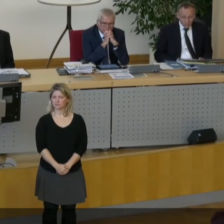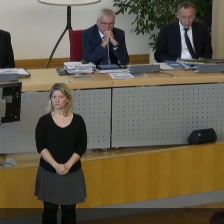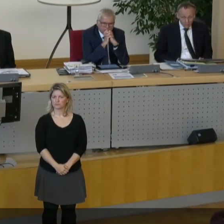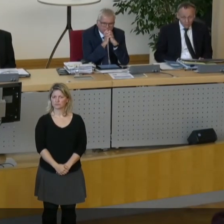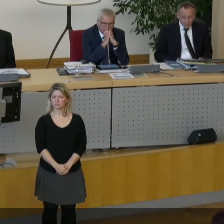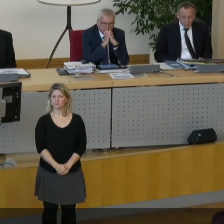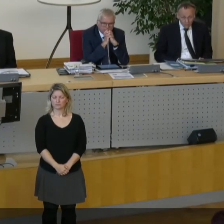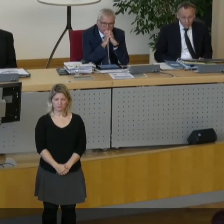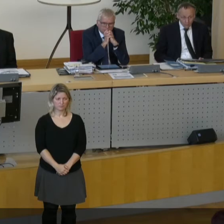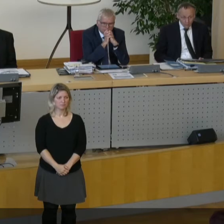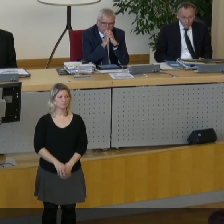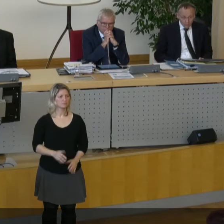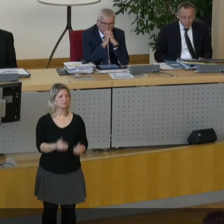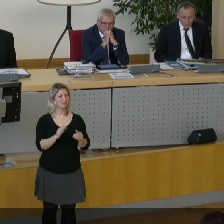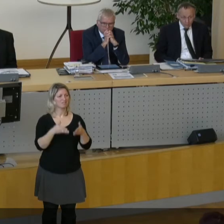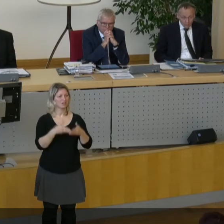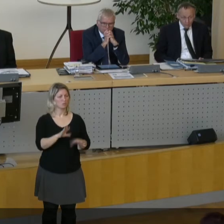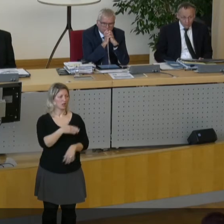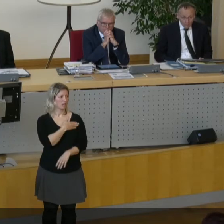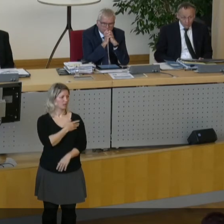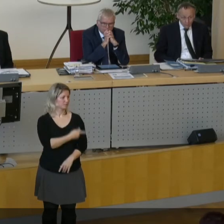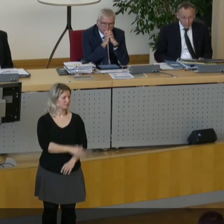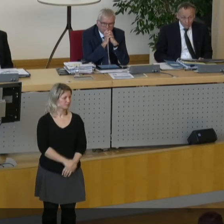Wir setzen fort mit Fraktion Die Linke, Herr Engelmeyer.